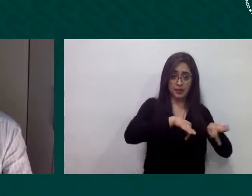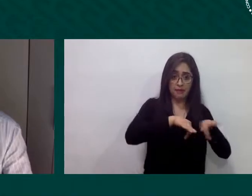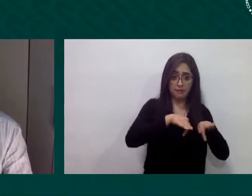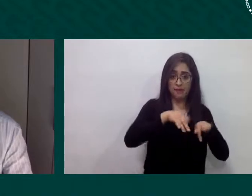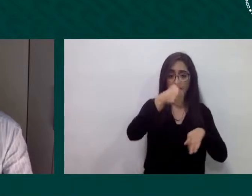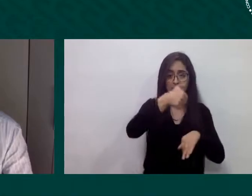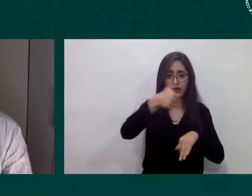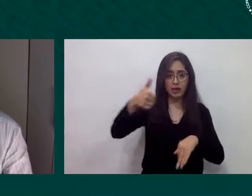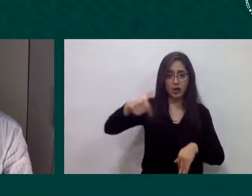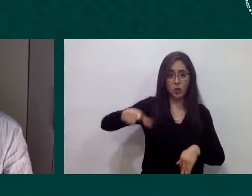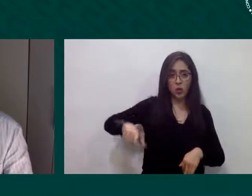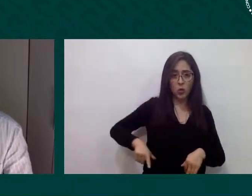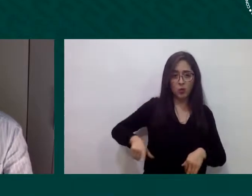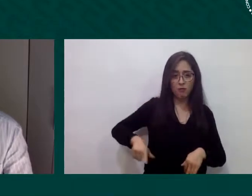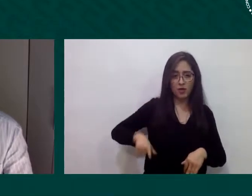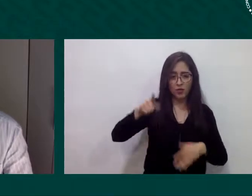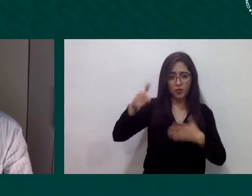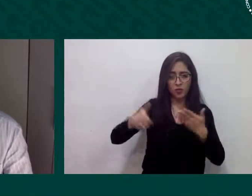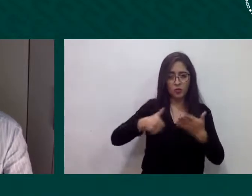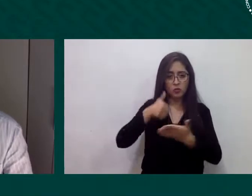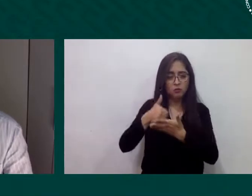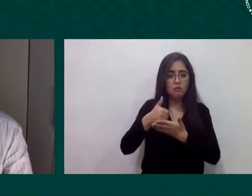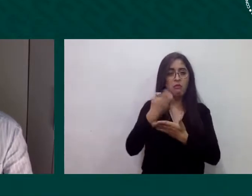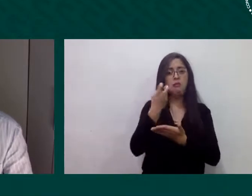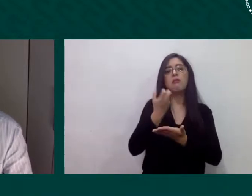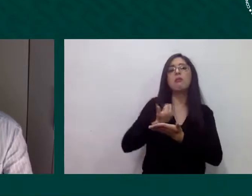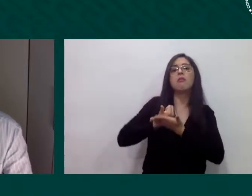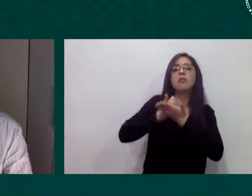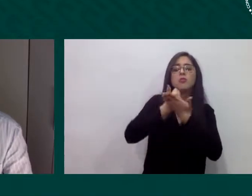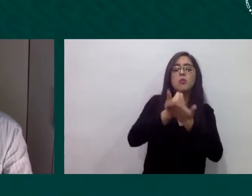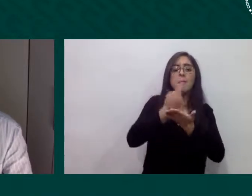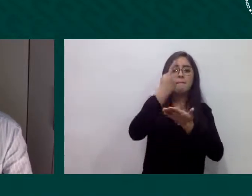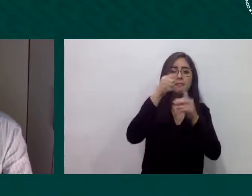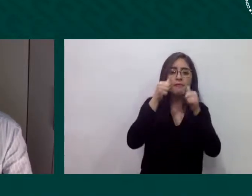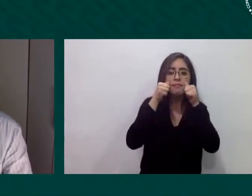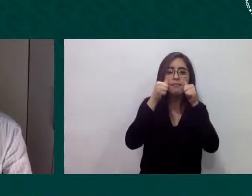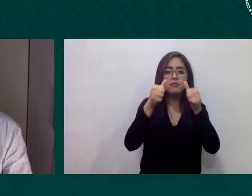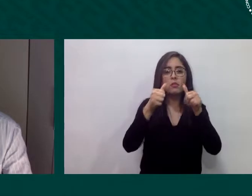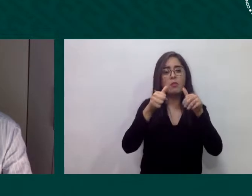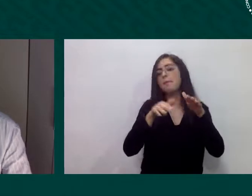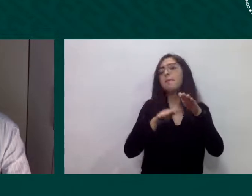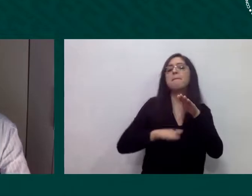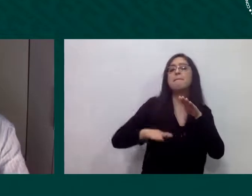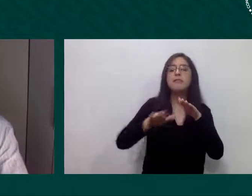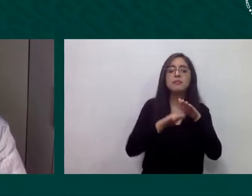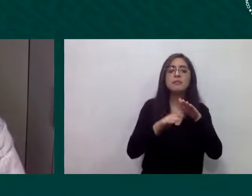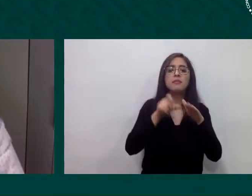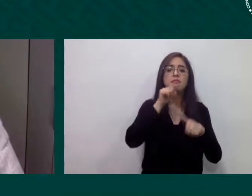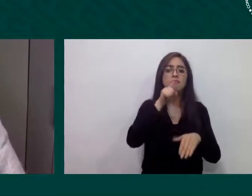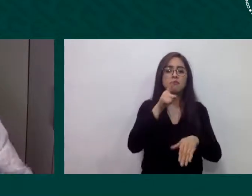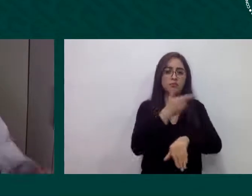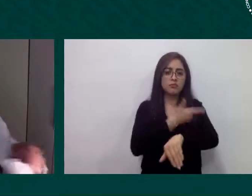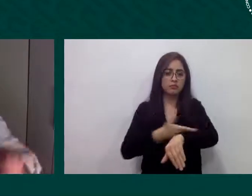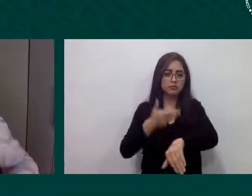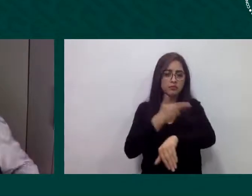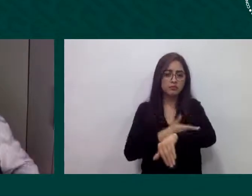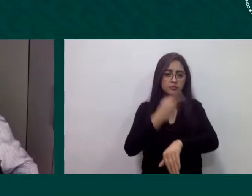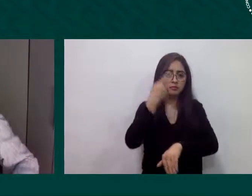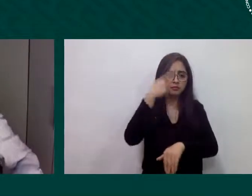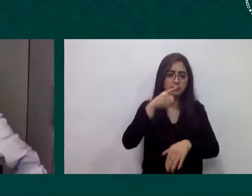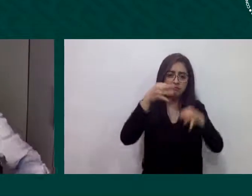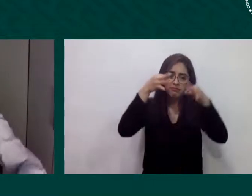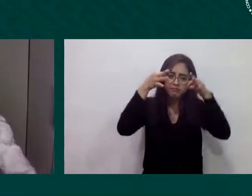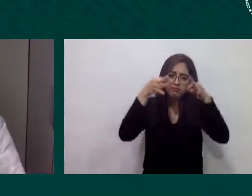básicos y desbloquear el acceso a recursos para poder hacer frente a las realidades